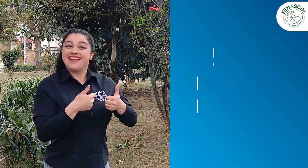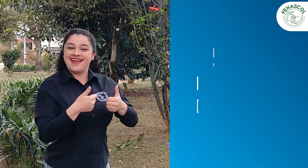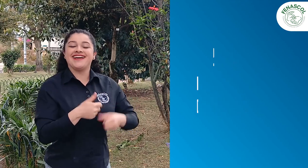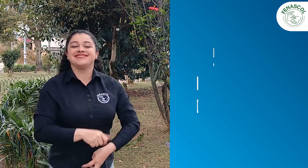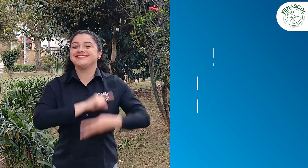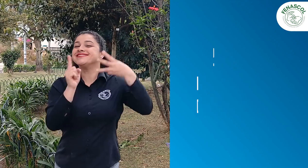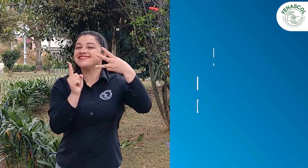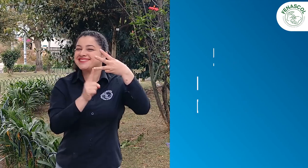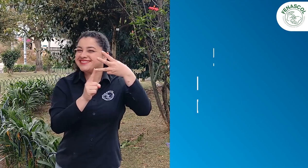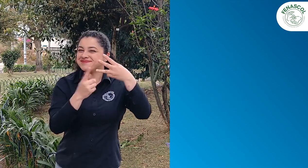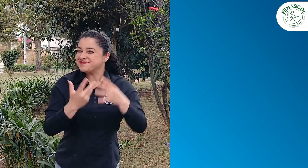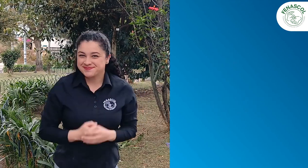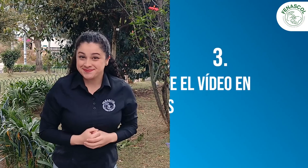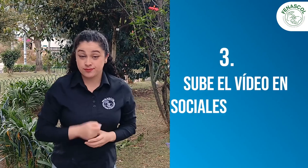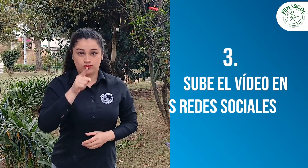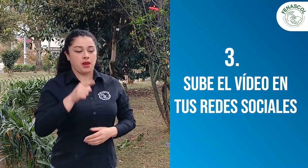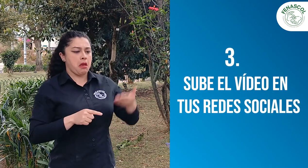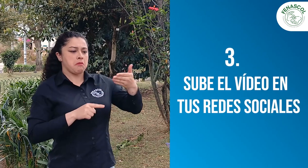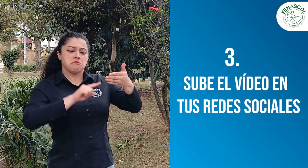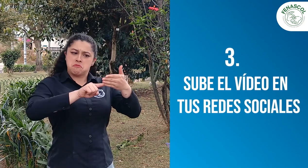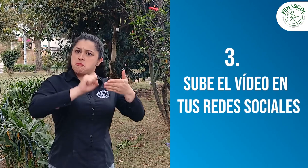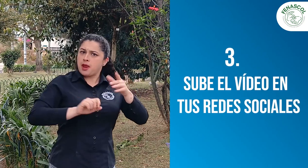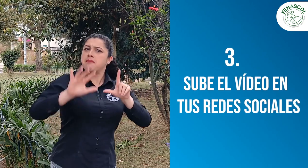Tercero, suba el video en tus redes sociales.